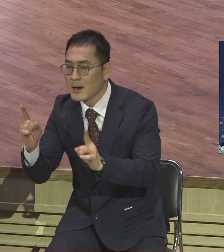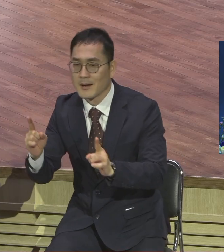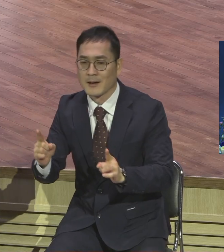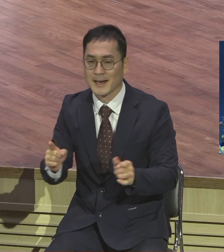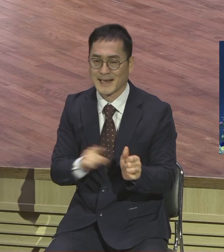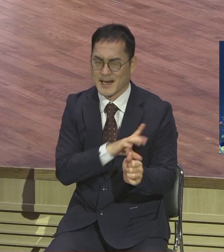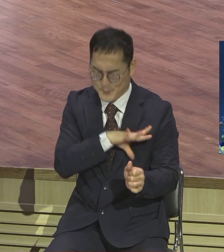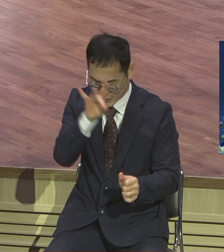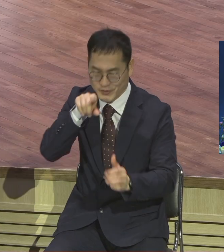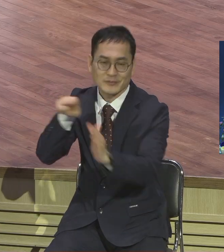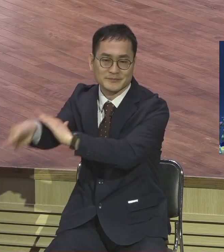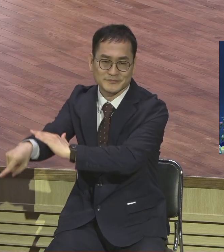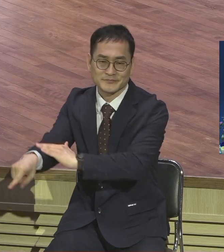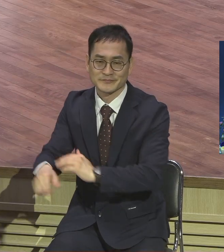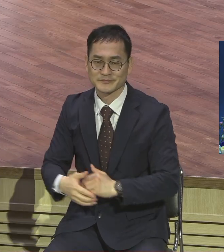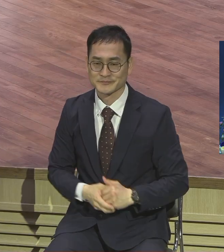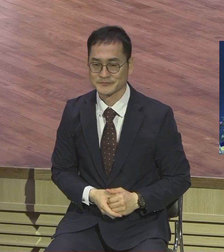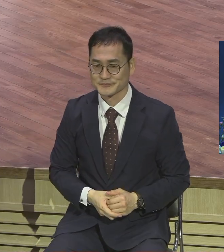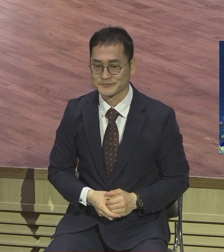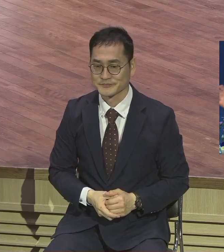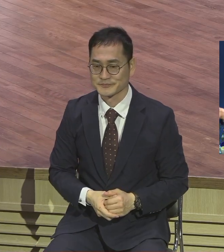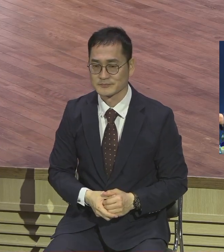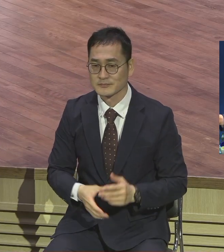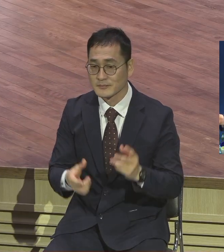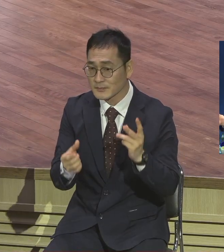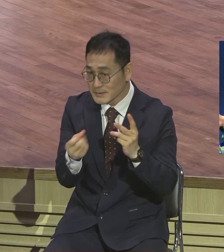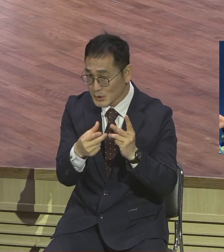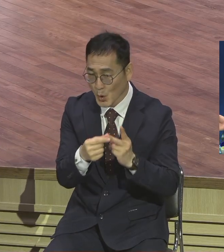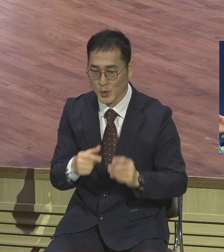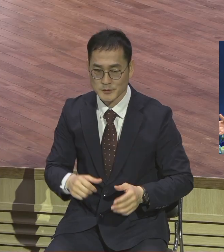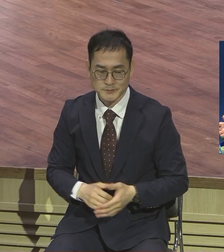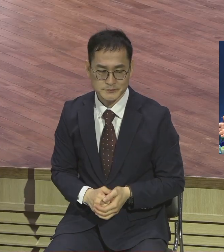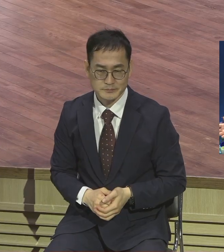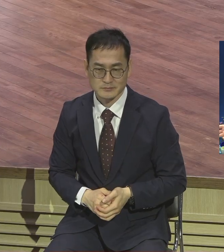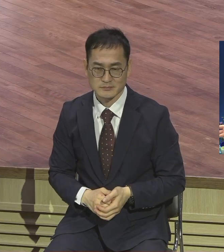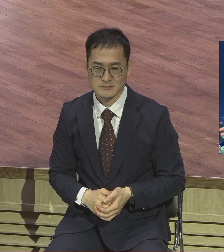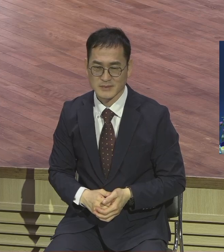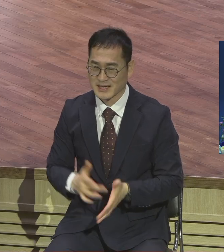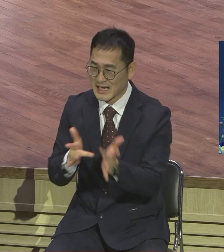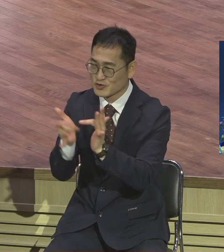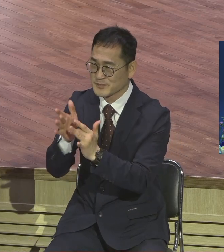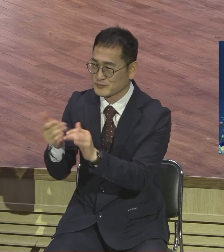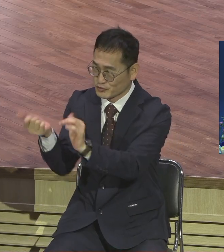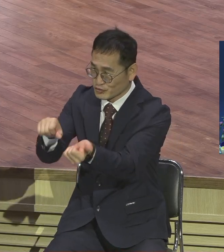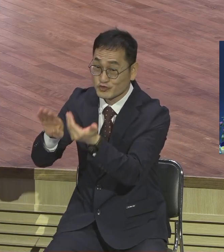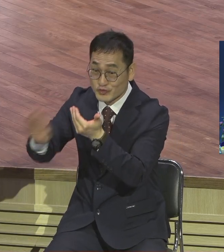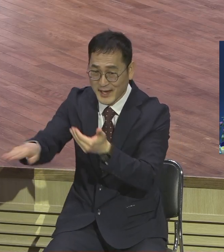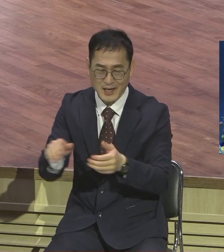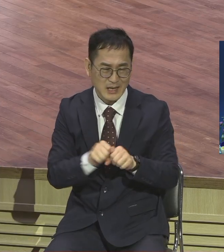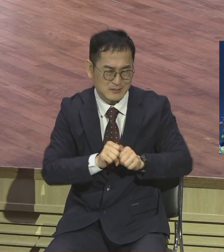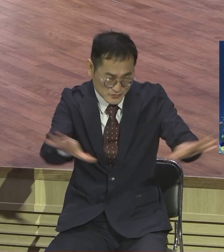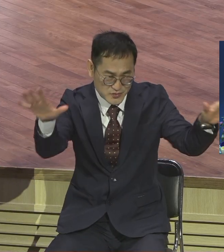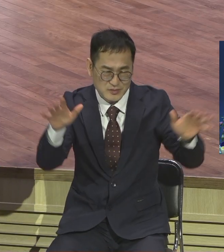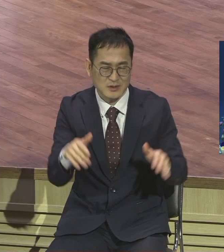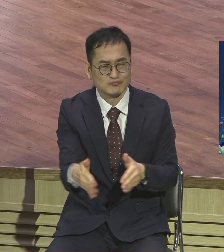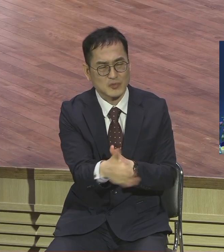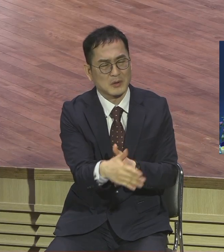봤어요 또 옛날로 돌아가가지고 전부 다 물고기 잡고 있는데 이 부활하신 예수님이 자 베드로